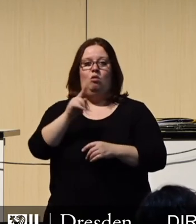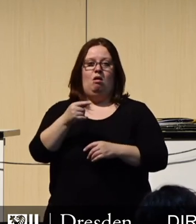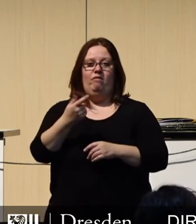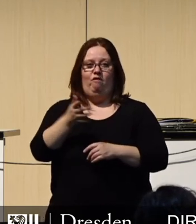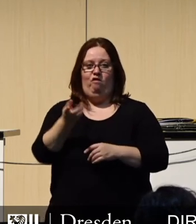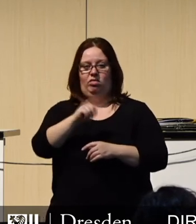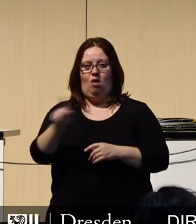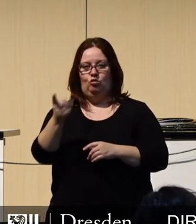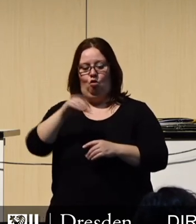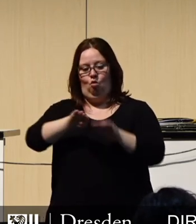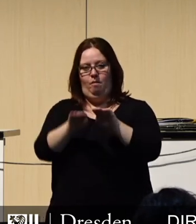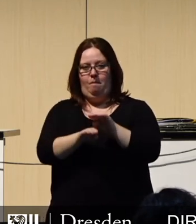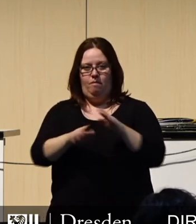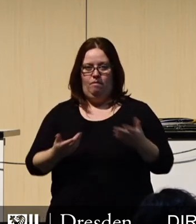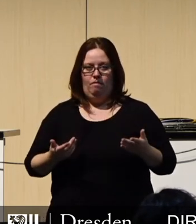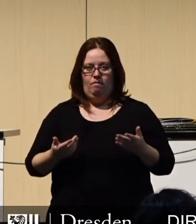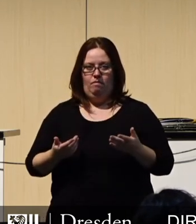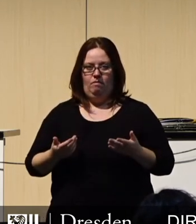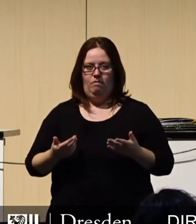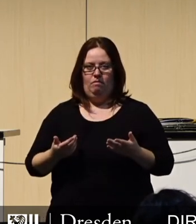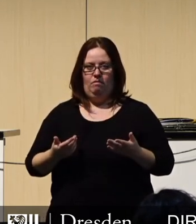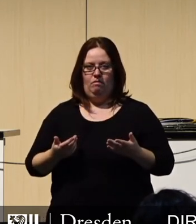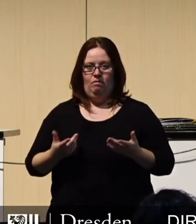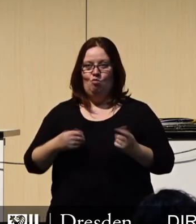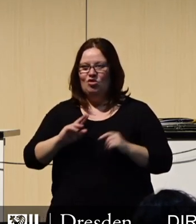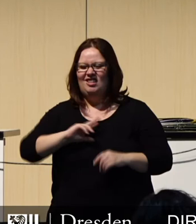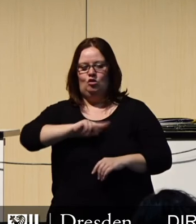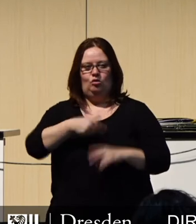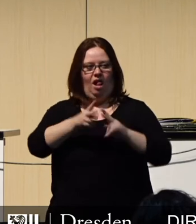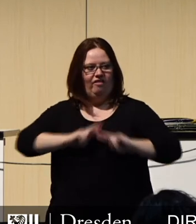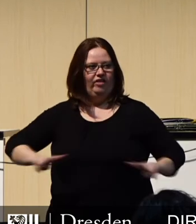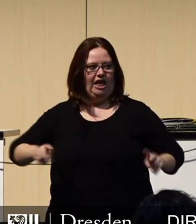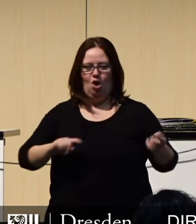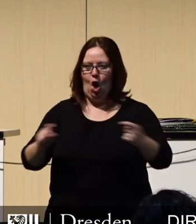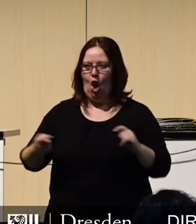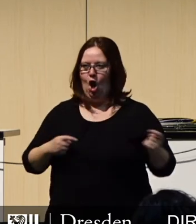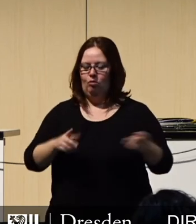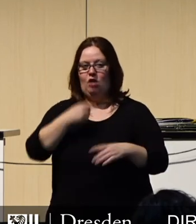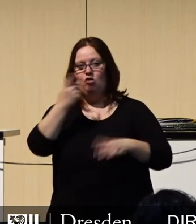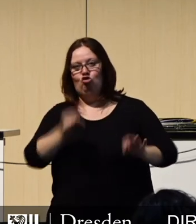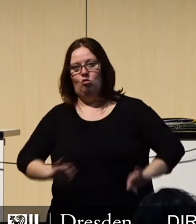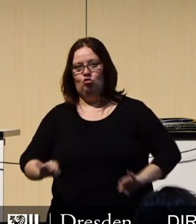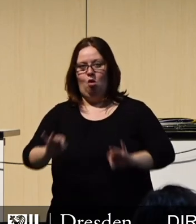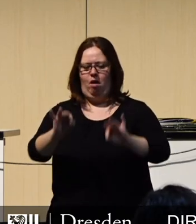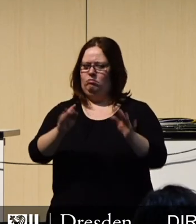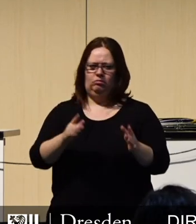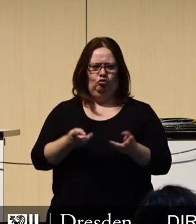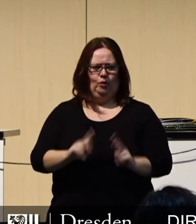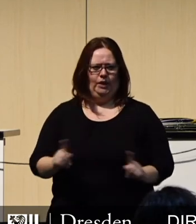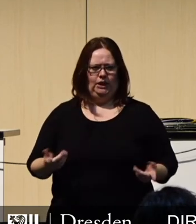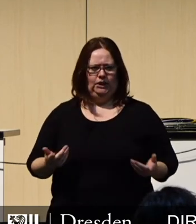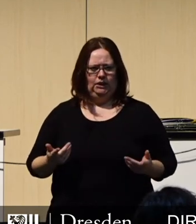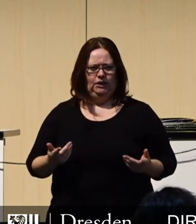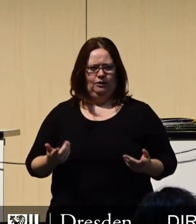Es ist aus meiner Sicht maßlos übertrieben, hier den sozialen Frieden in Gefahr zu sehen und ich halte es gerade vor dem